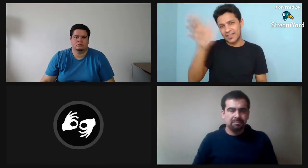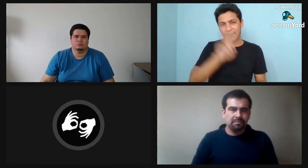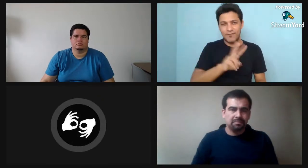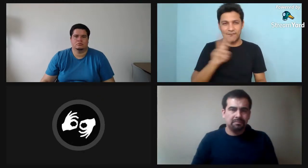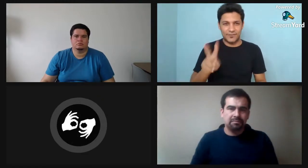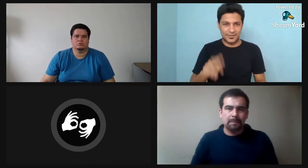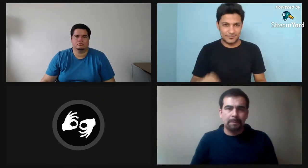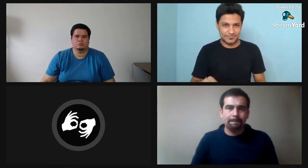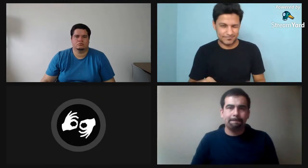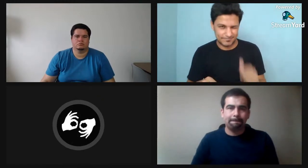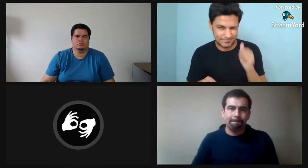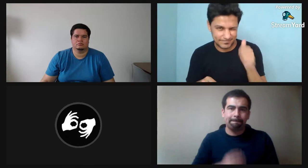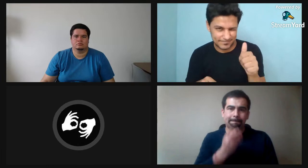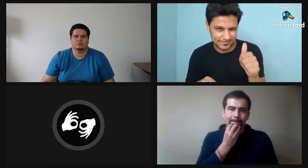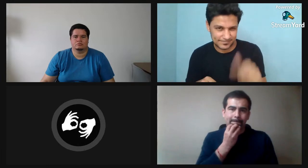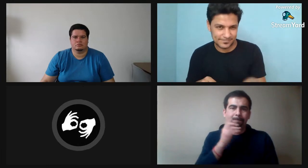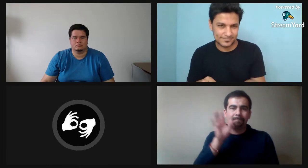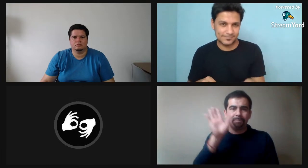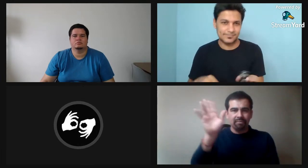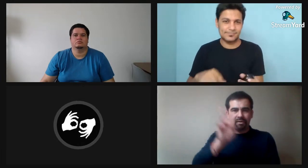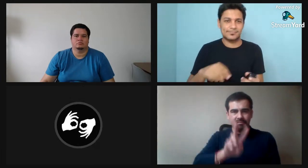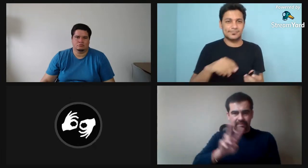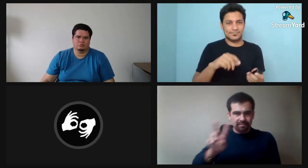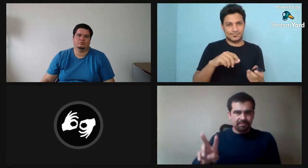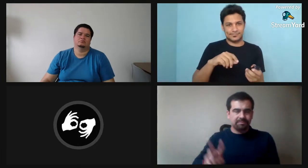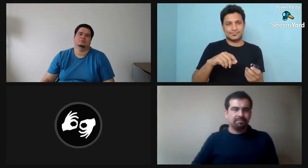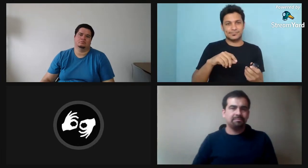distintos lugares sobre el vernáculo visual.